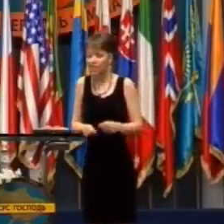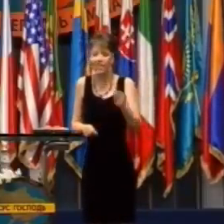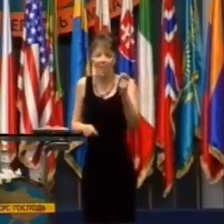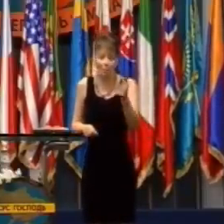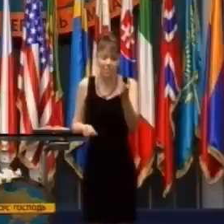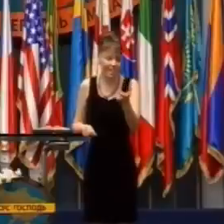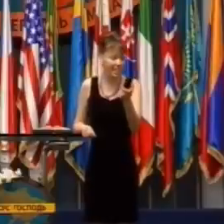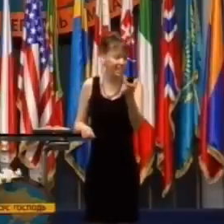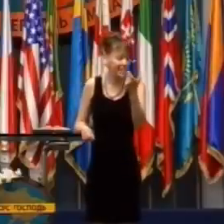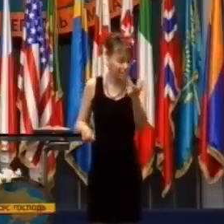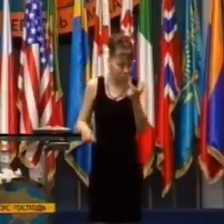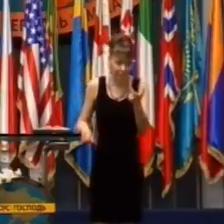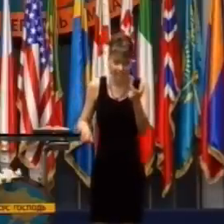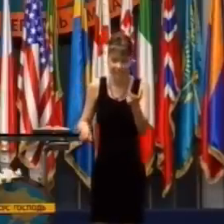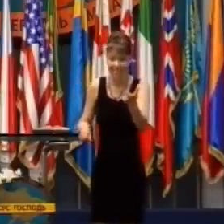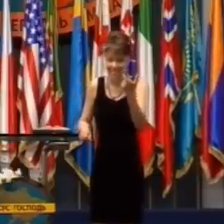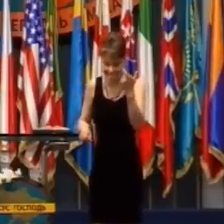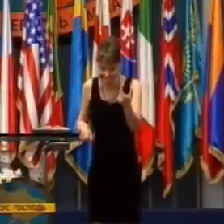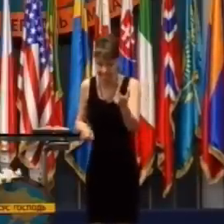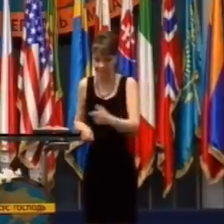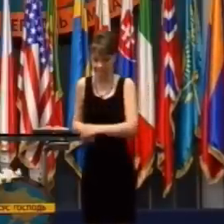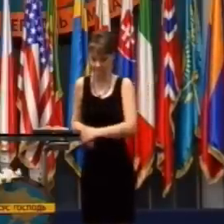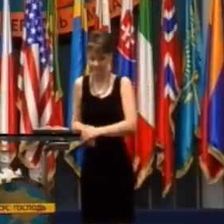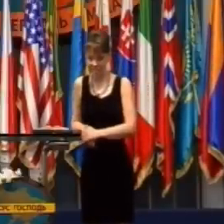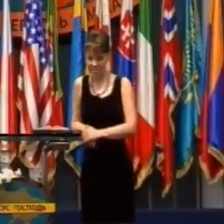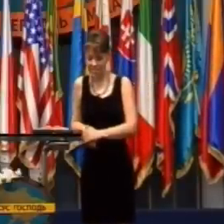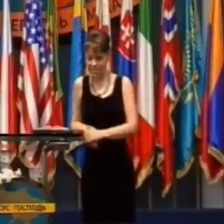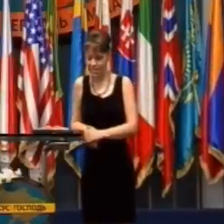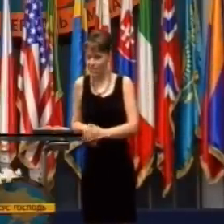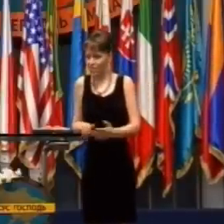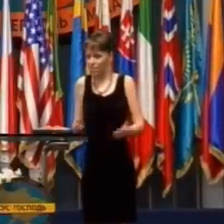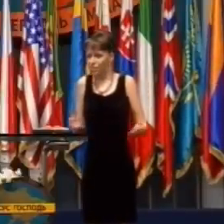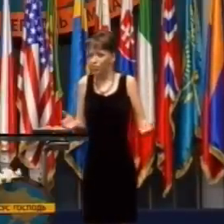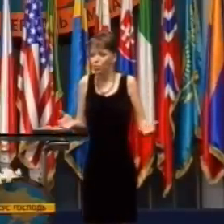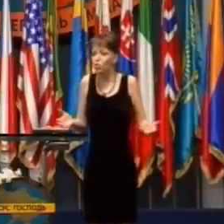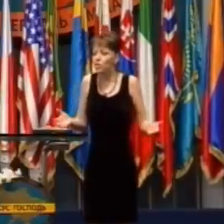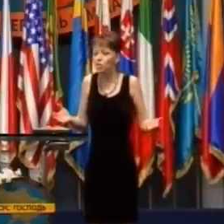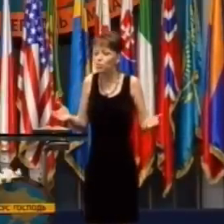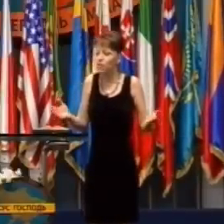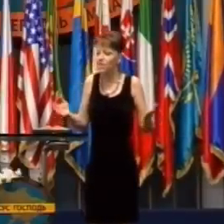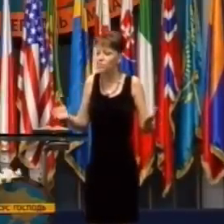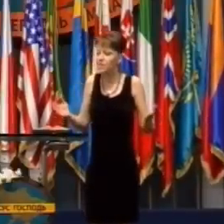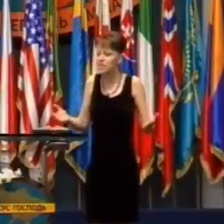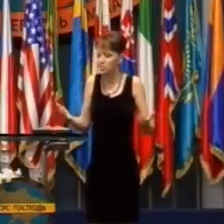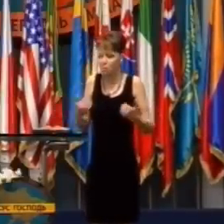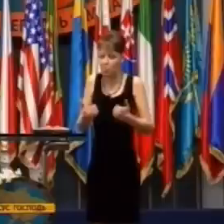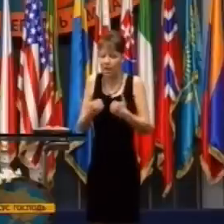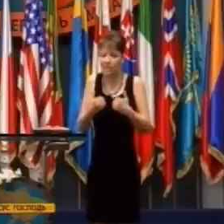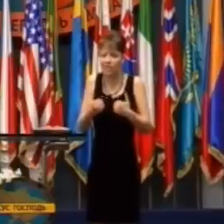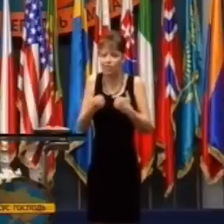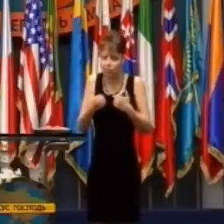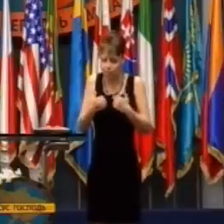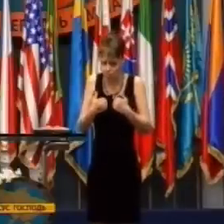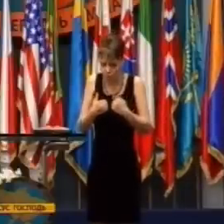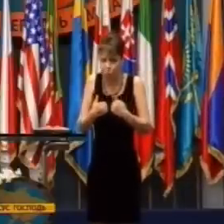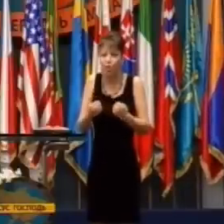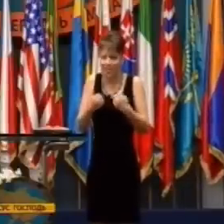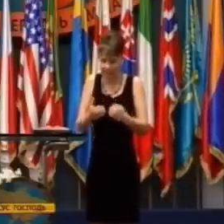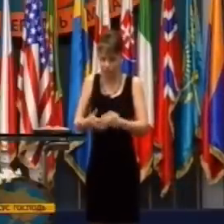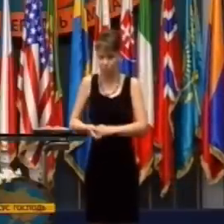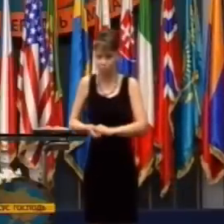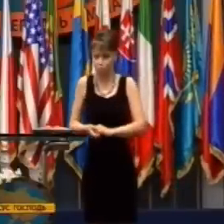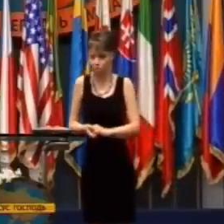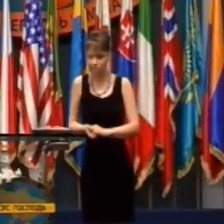tak je tam napísaná ich adresa, ale dostávajú sa do mojej e-mailovej